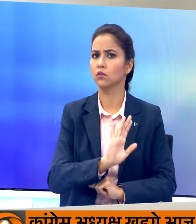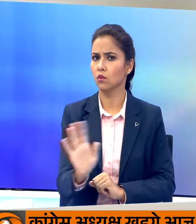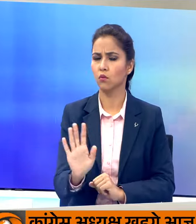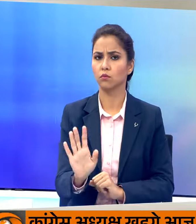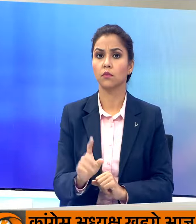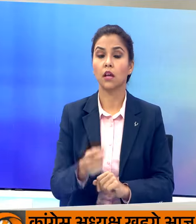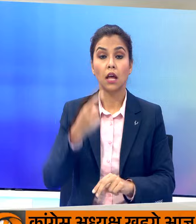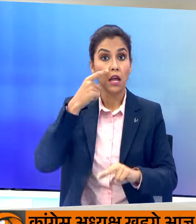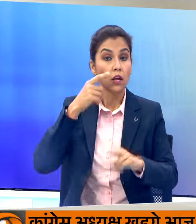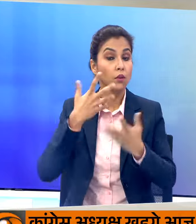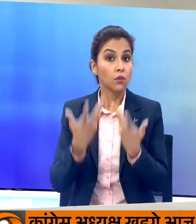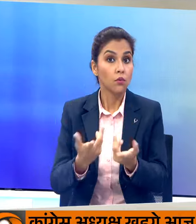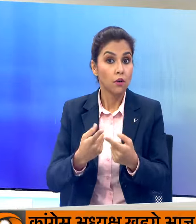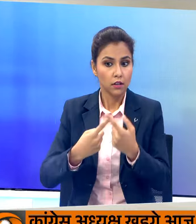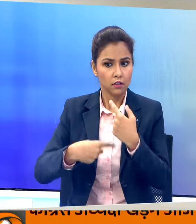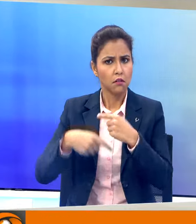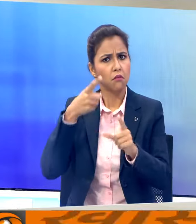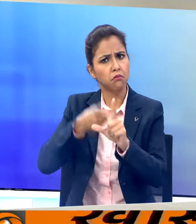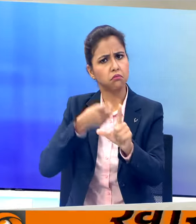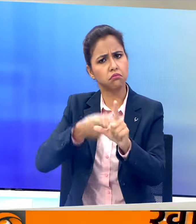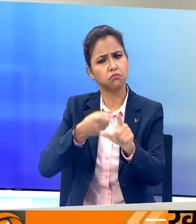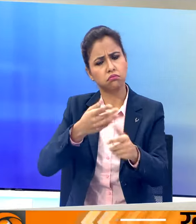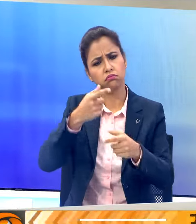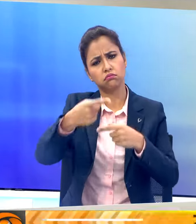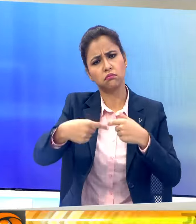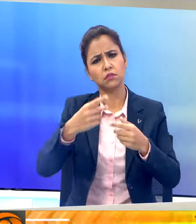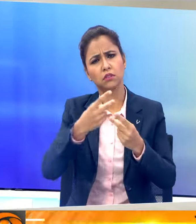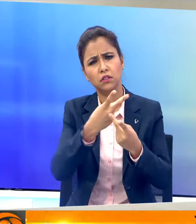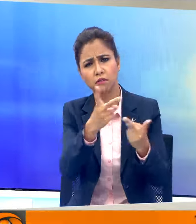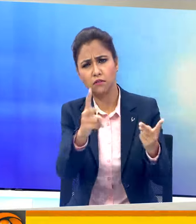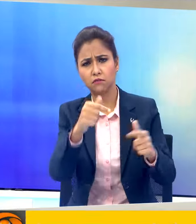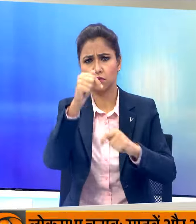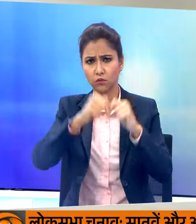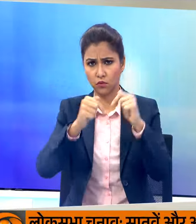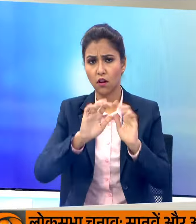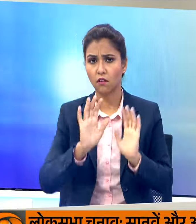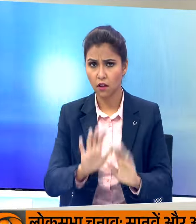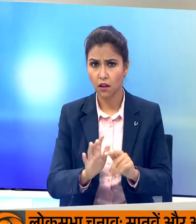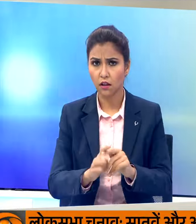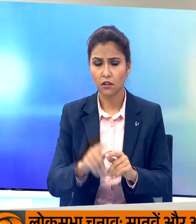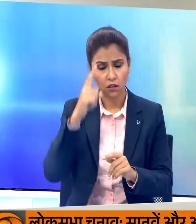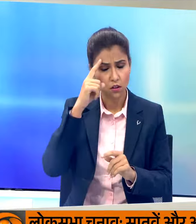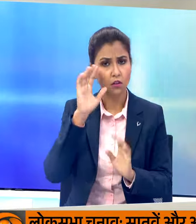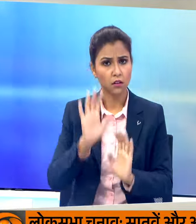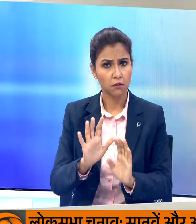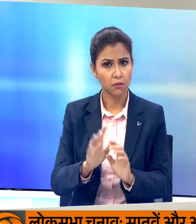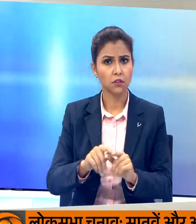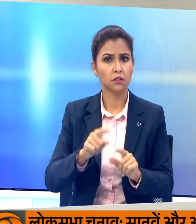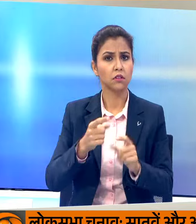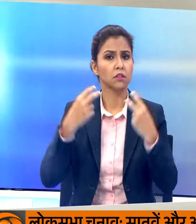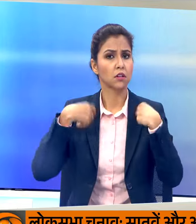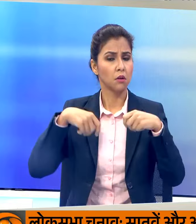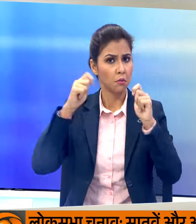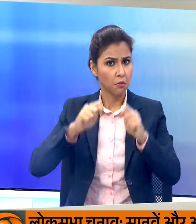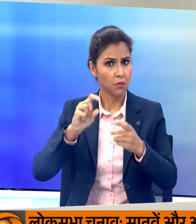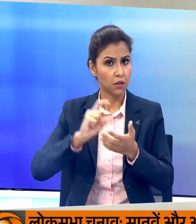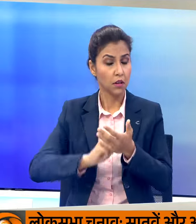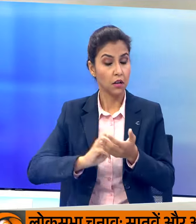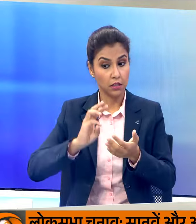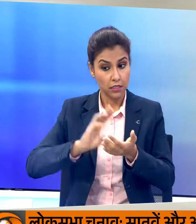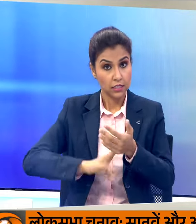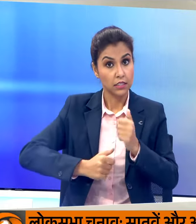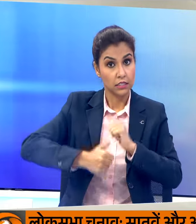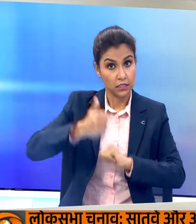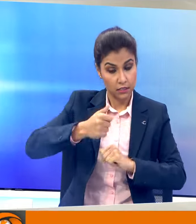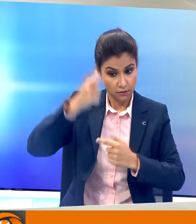क्योंकि साल भर कोई न कोई चुनाव होते रहते हैं घौर तलब है कि प्रवर्तर निदेशाले ने मुख्यमंत्री अर्विंद